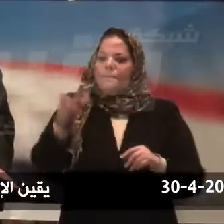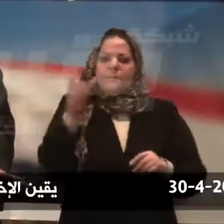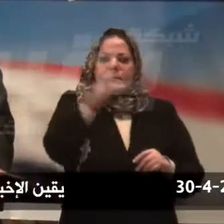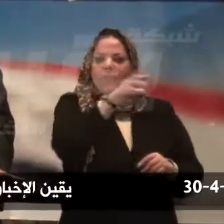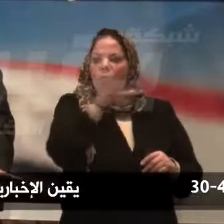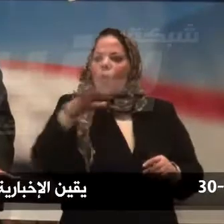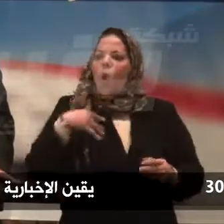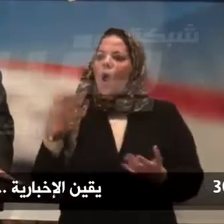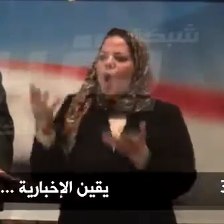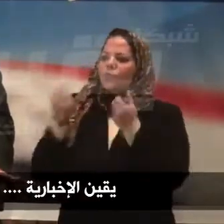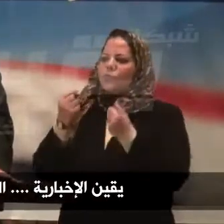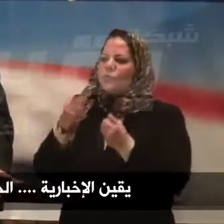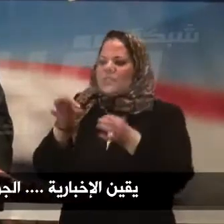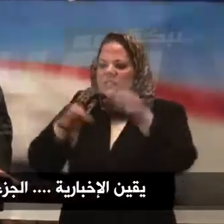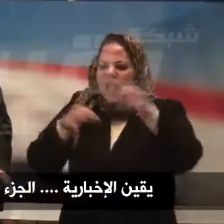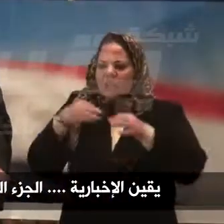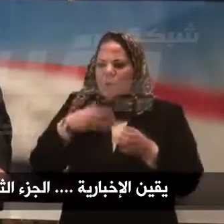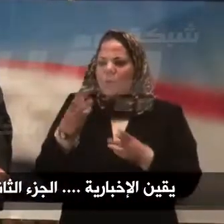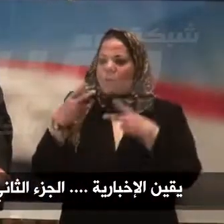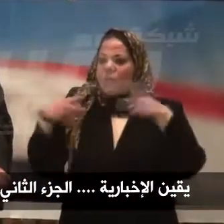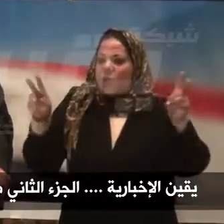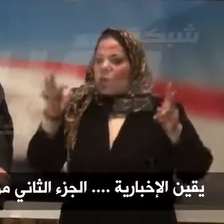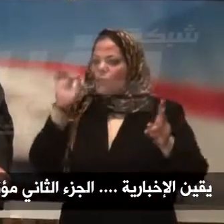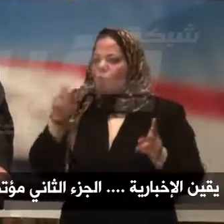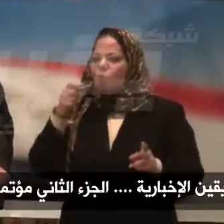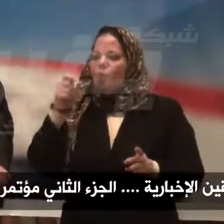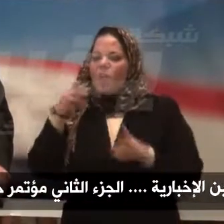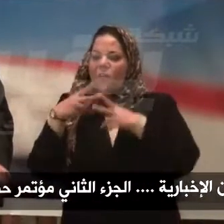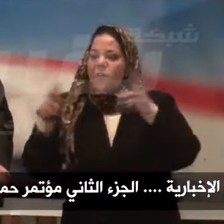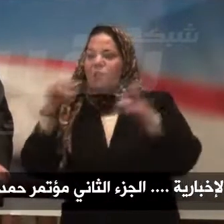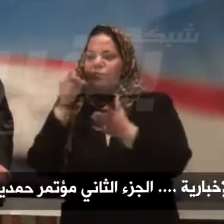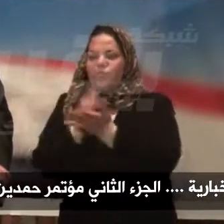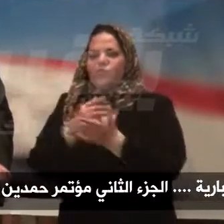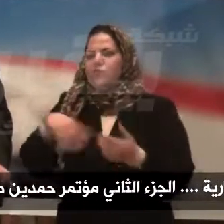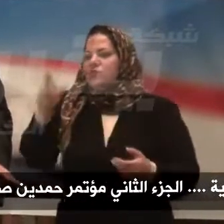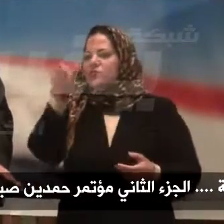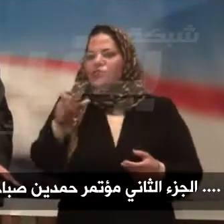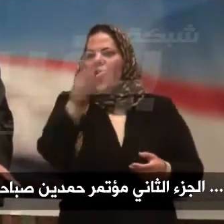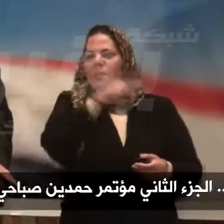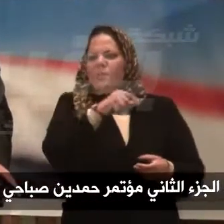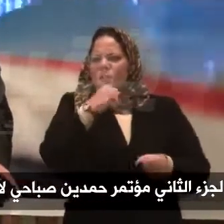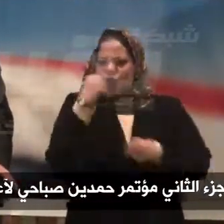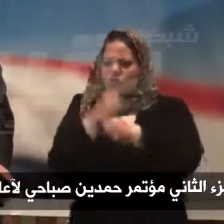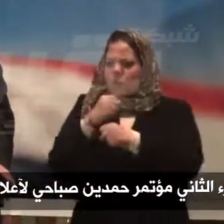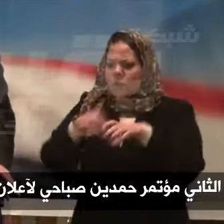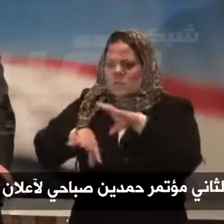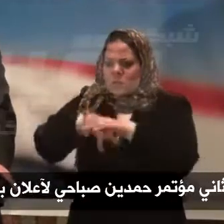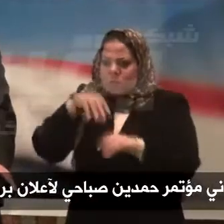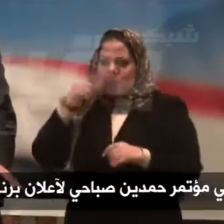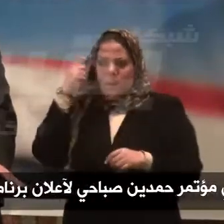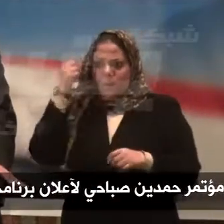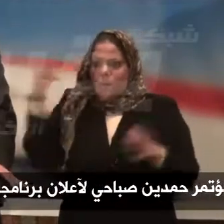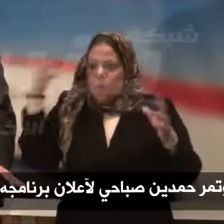لارادة سياسية مفتاح رئيسي ادارة كفأة